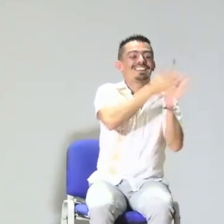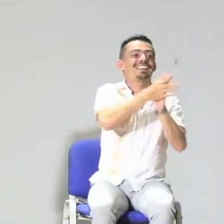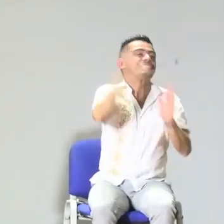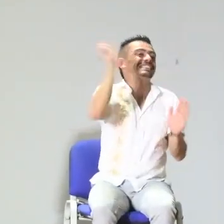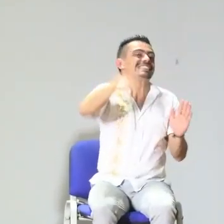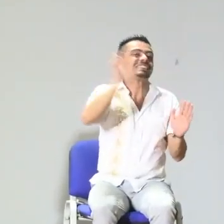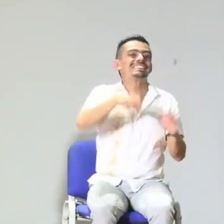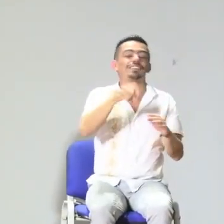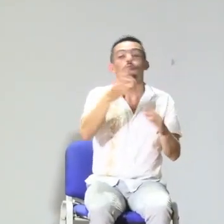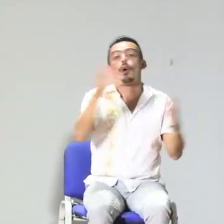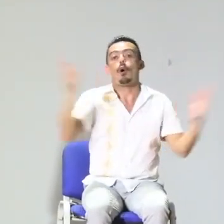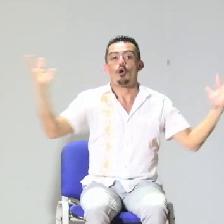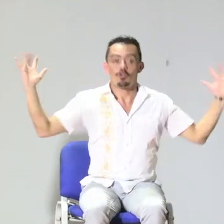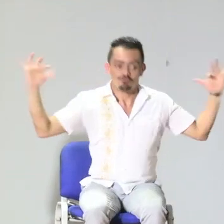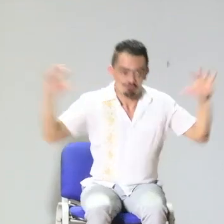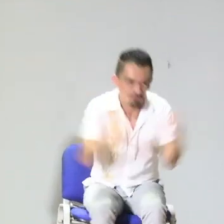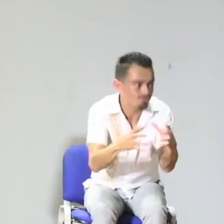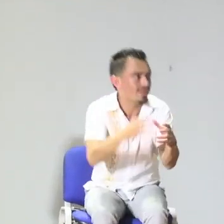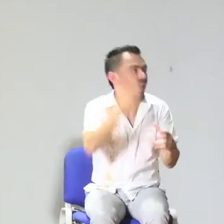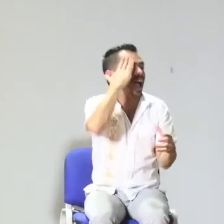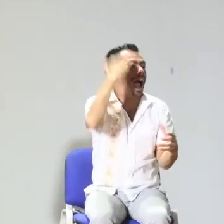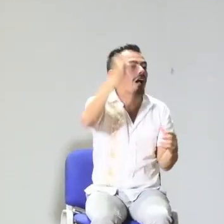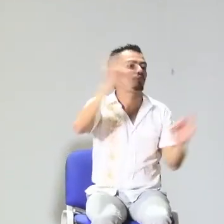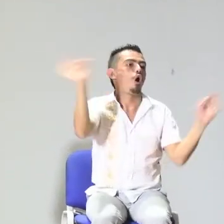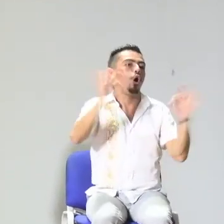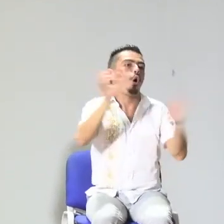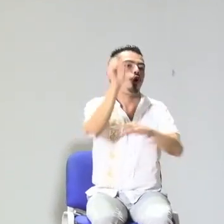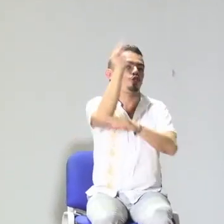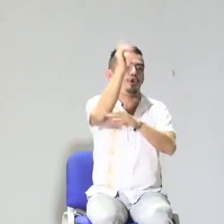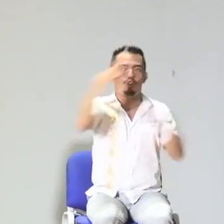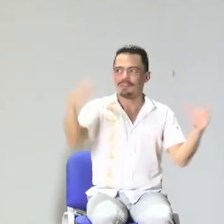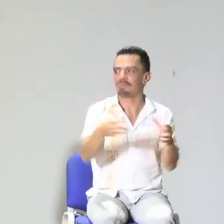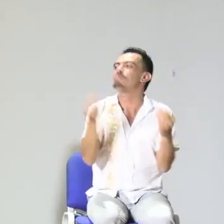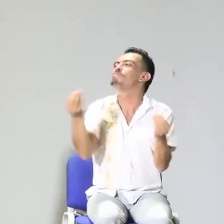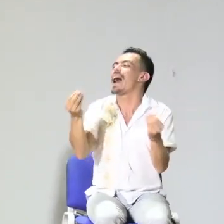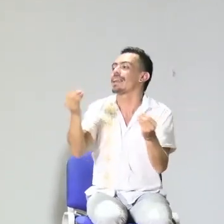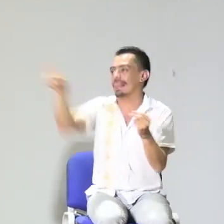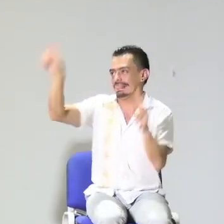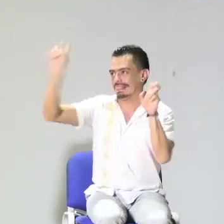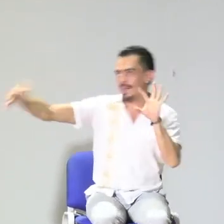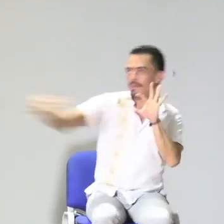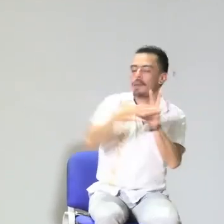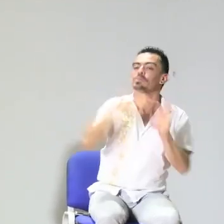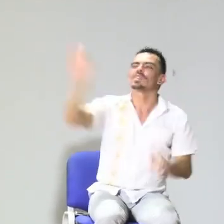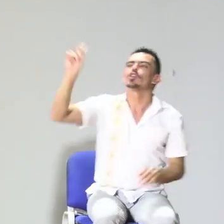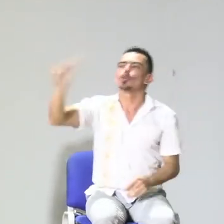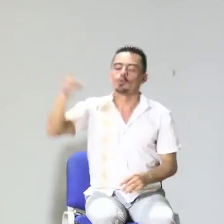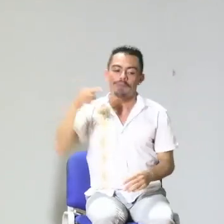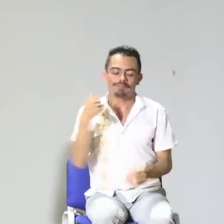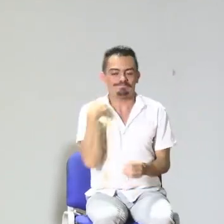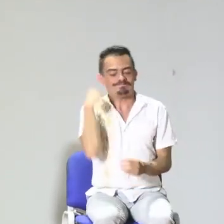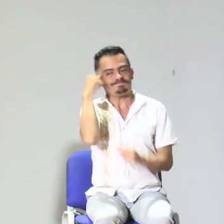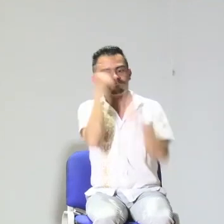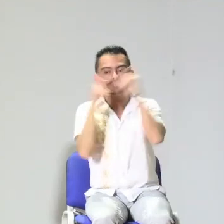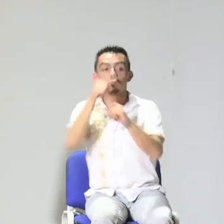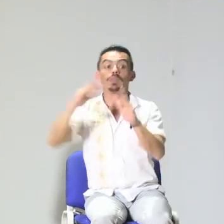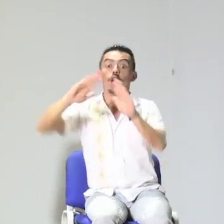Además, también como mencionábamos anteriormente, es de gran importancia que tengamos un evento de